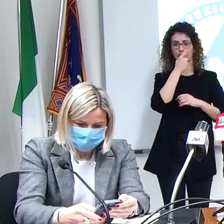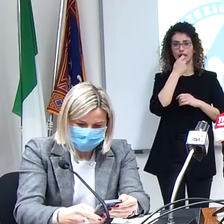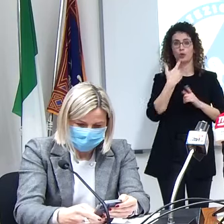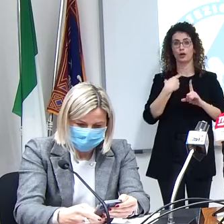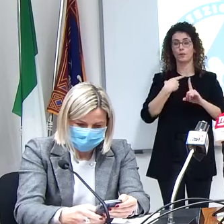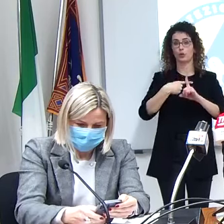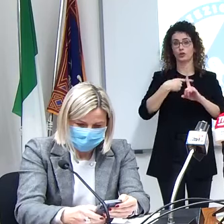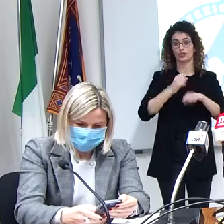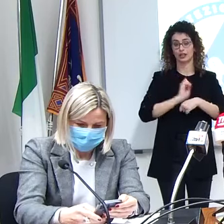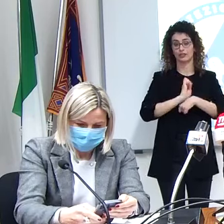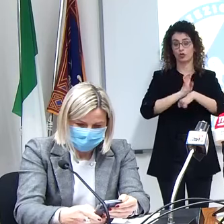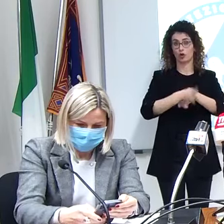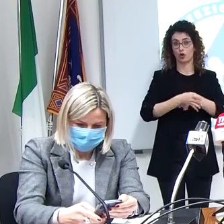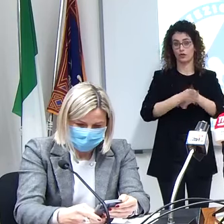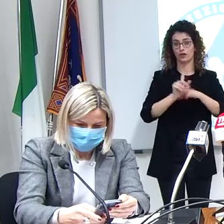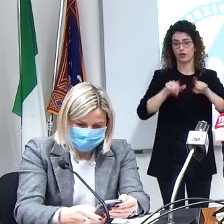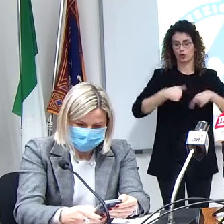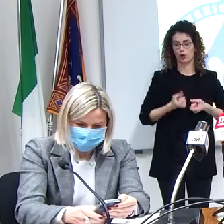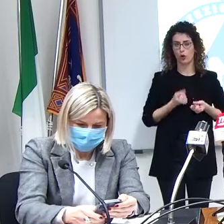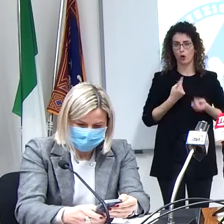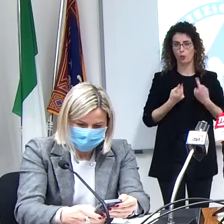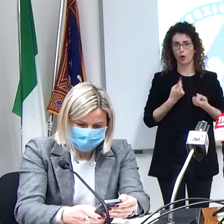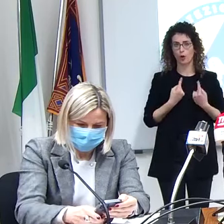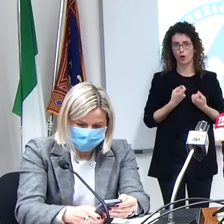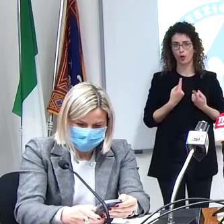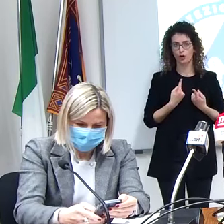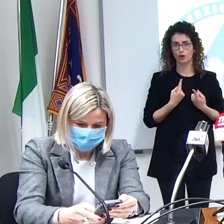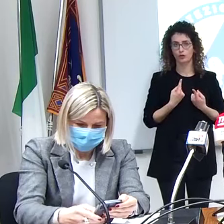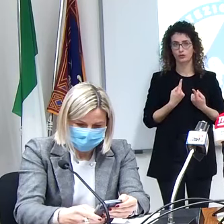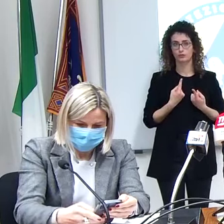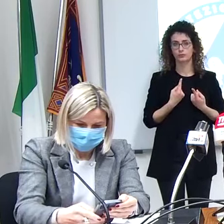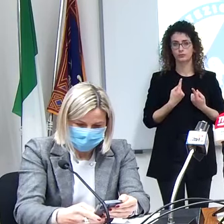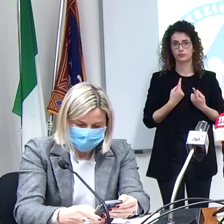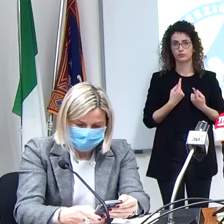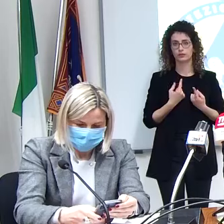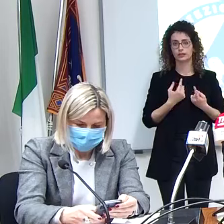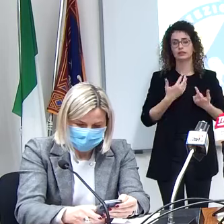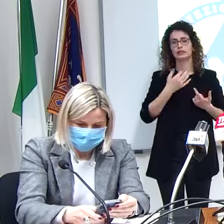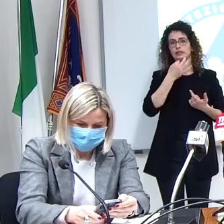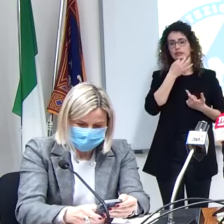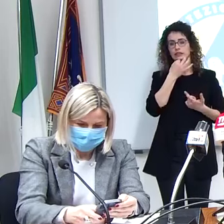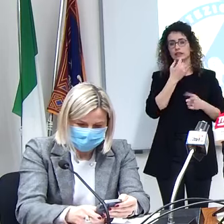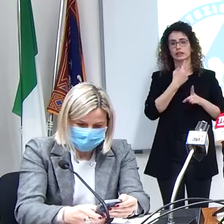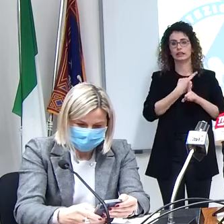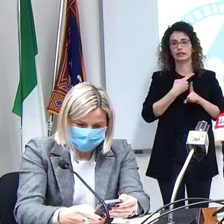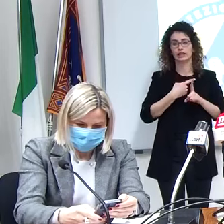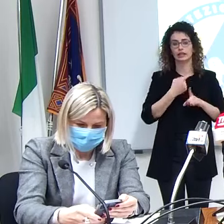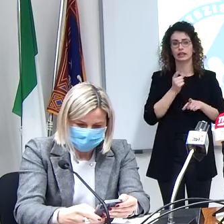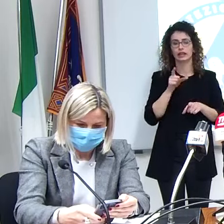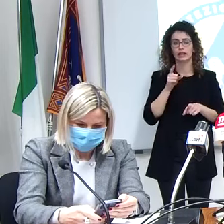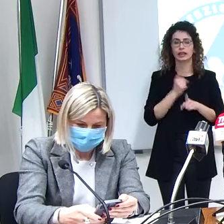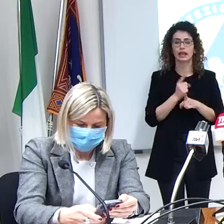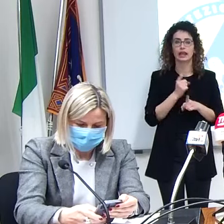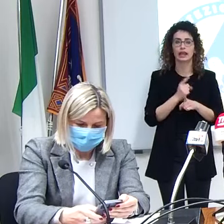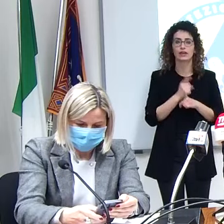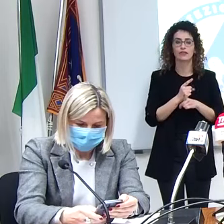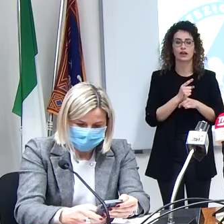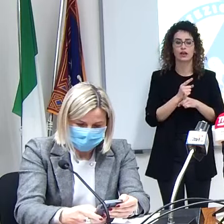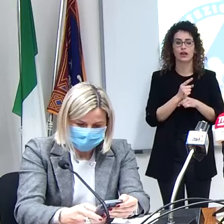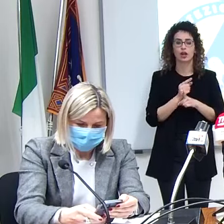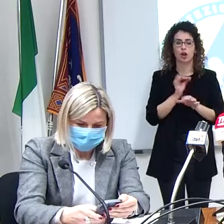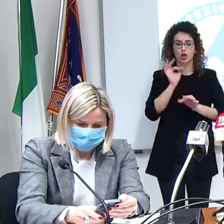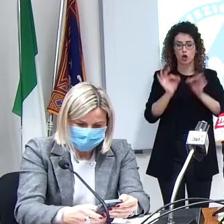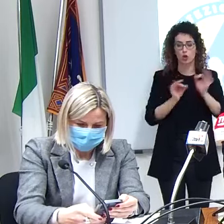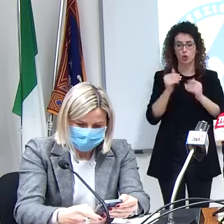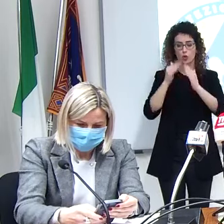ma che poi sviluppano i sintomi e che hanno quindi la necessità di essere curati con le terapie